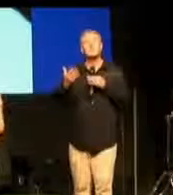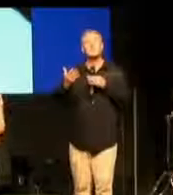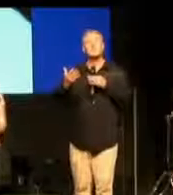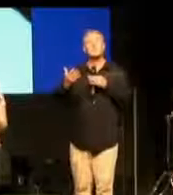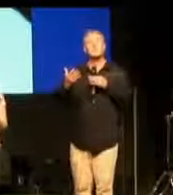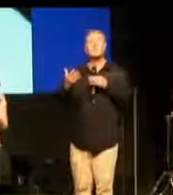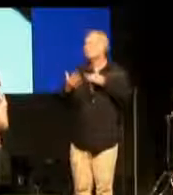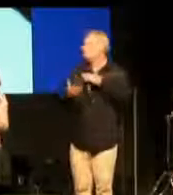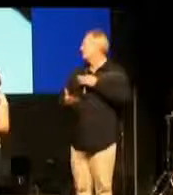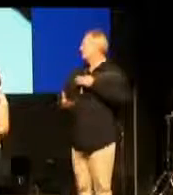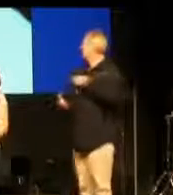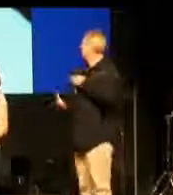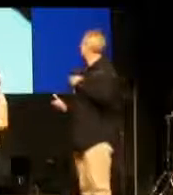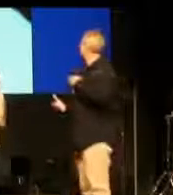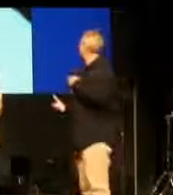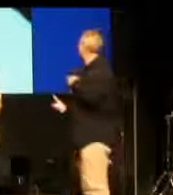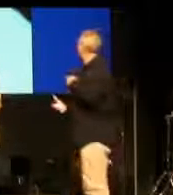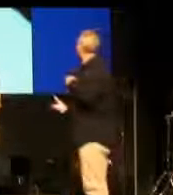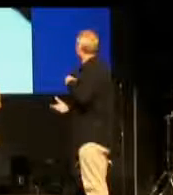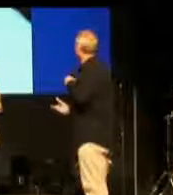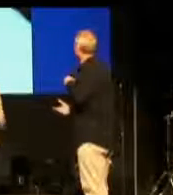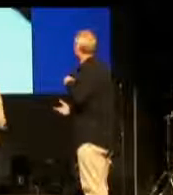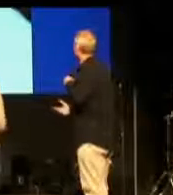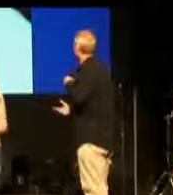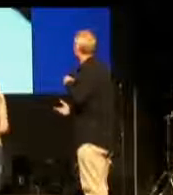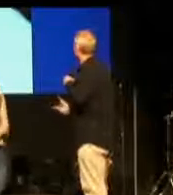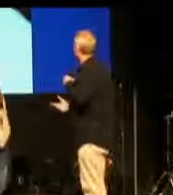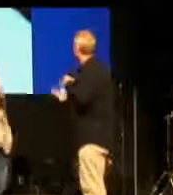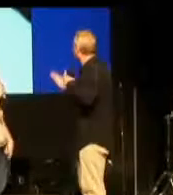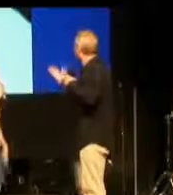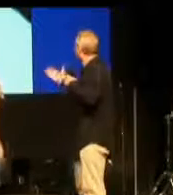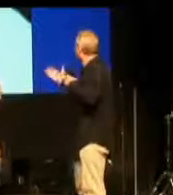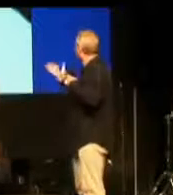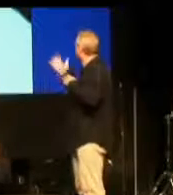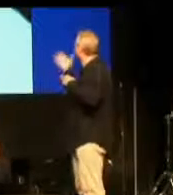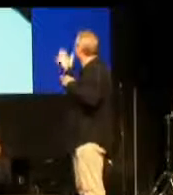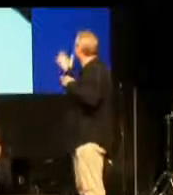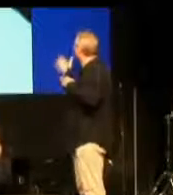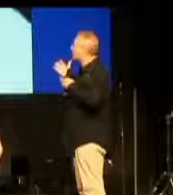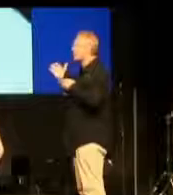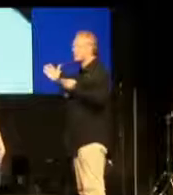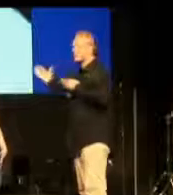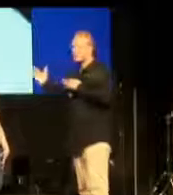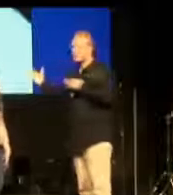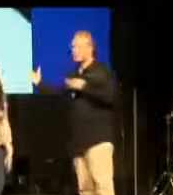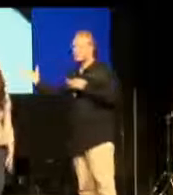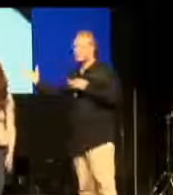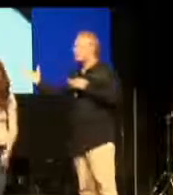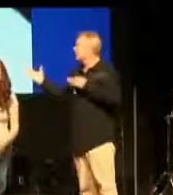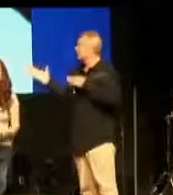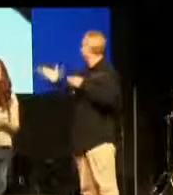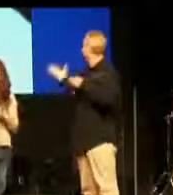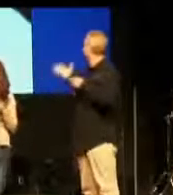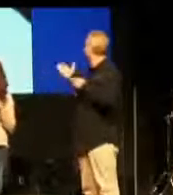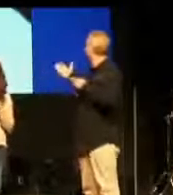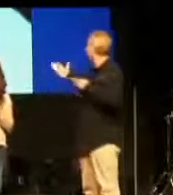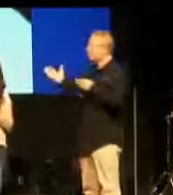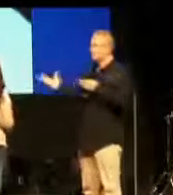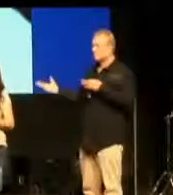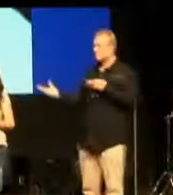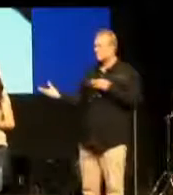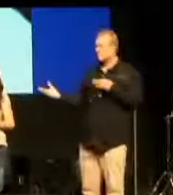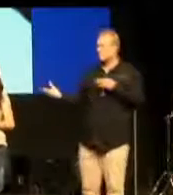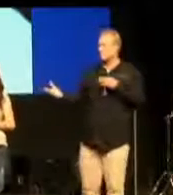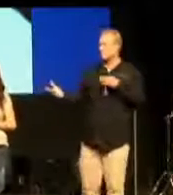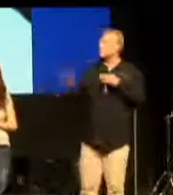Kann es sein, dass er ein christlicher Gott ist? Ich dachte, meine Mutter ist ein sehr